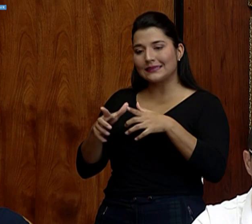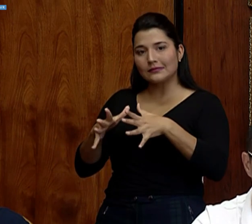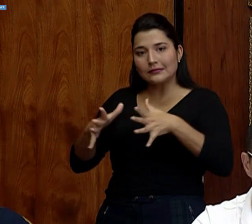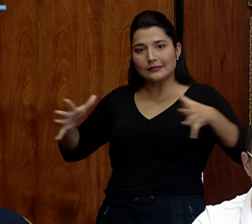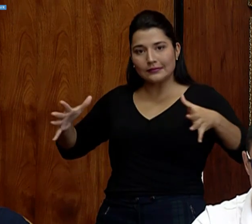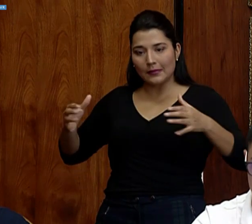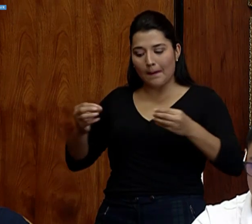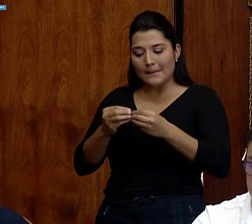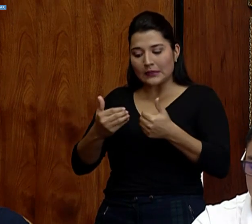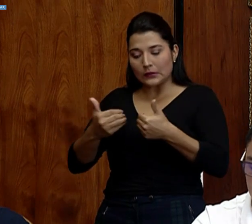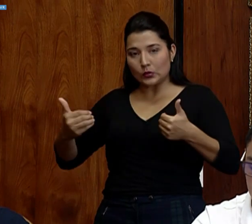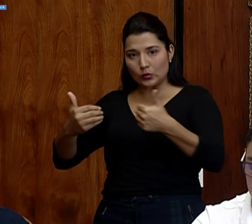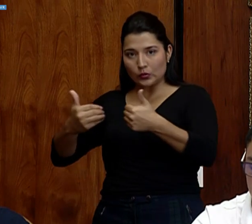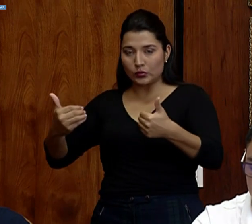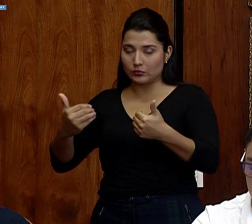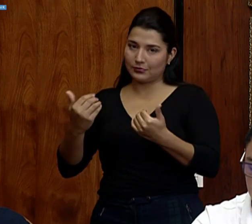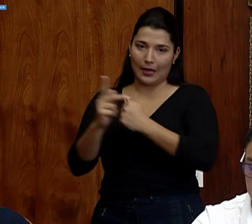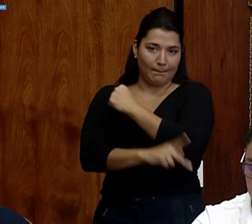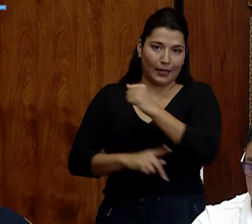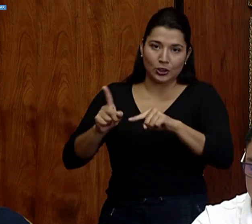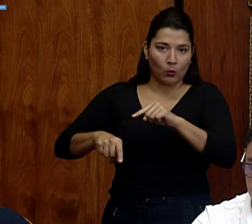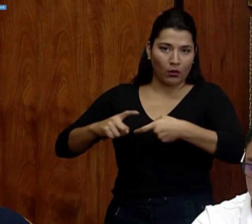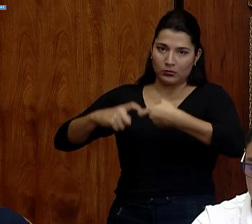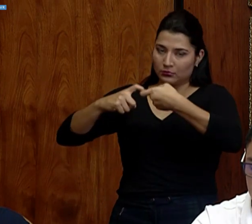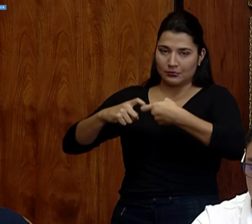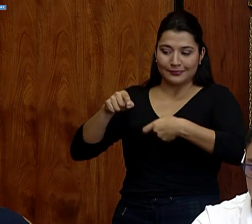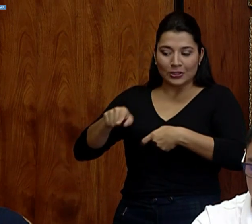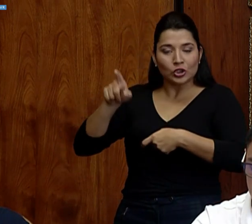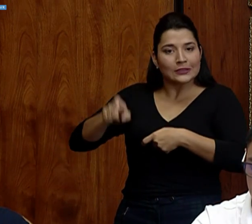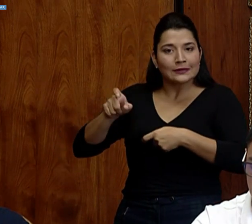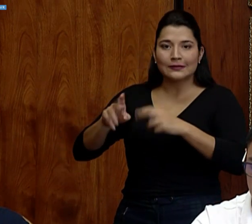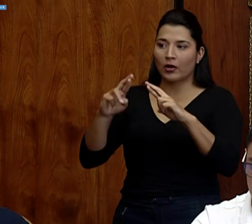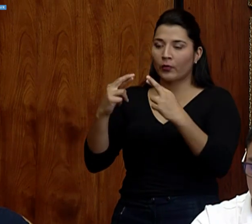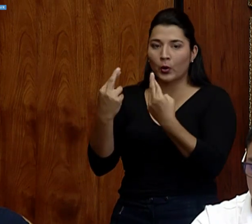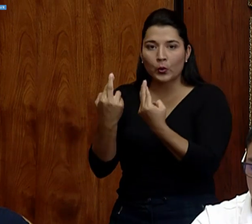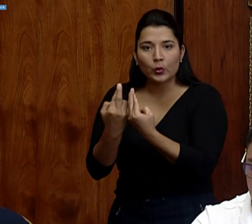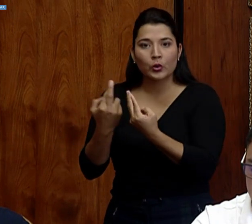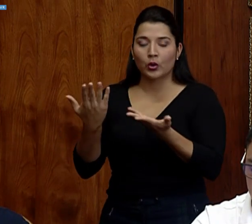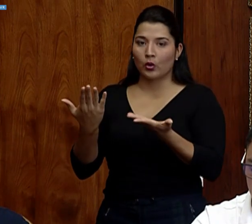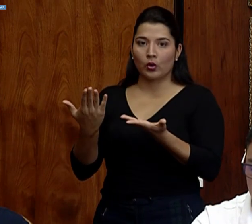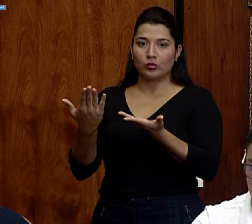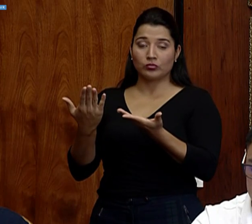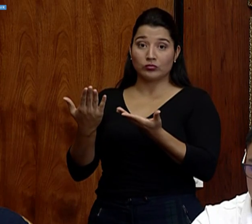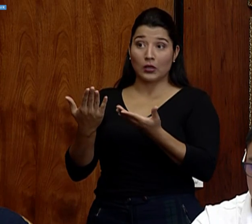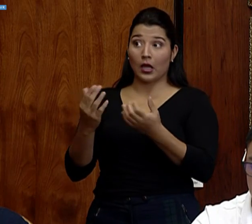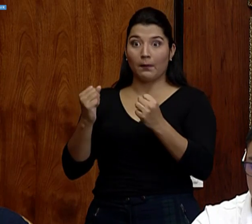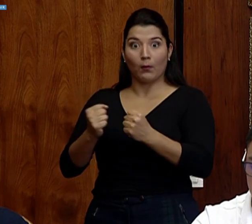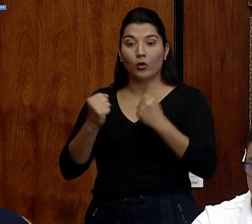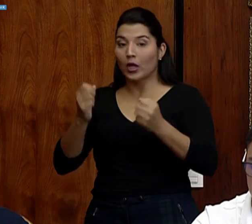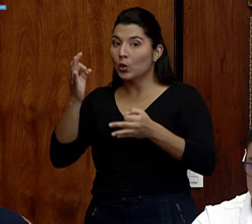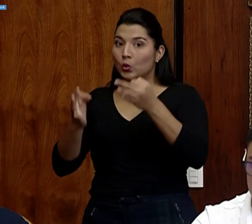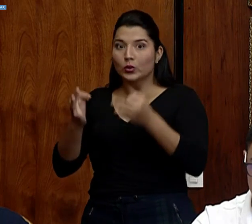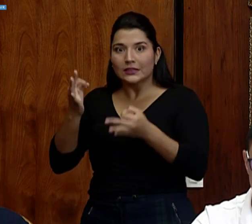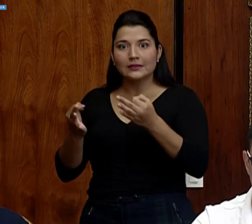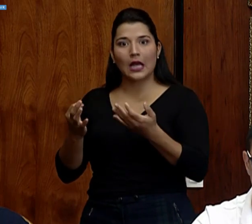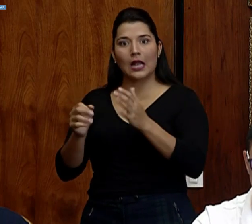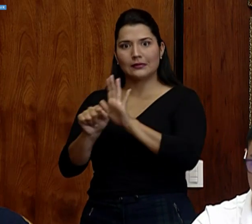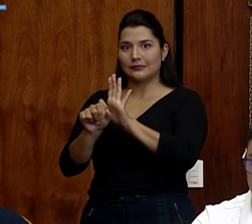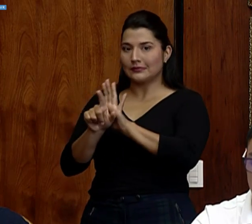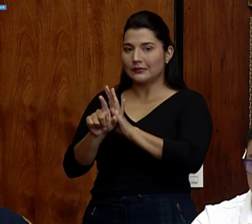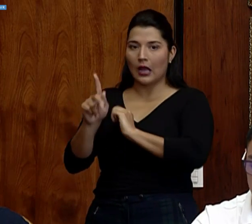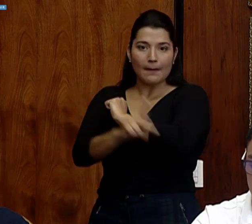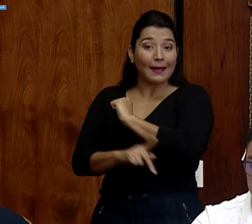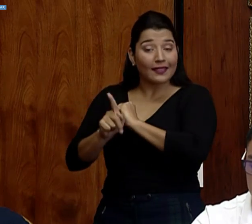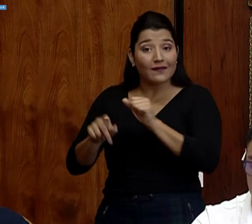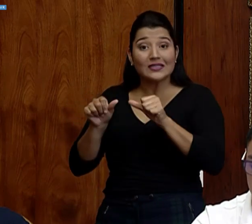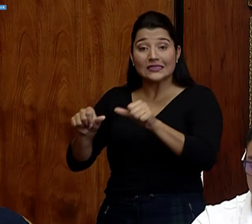de actividad, de sesiones en los consejos municipales, en la Asamblea Legislativa, en lo que es el Poder Judicial, que el país siga trabajando.